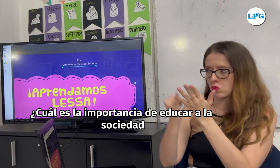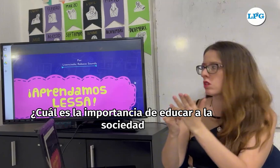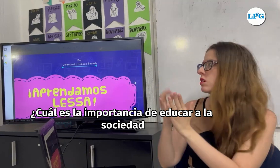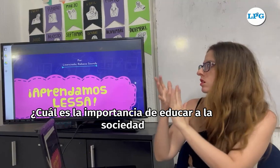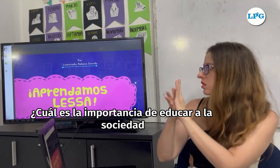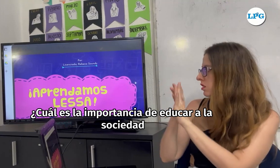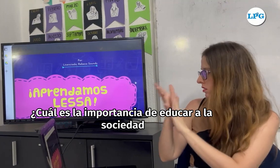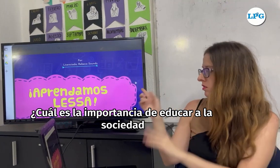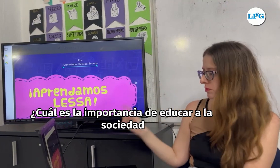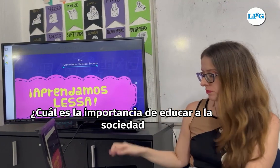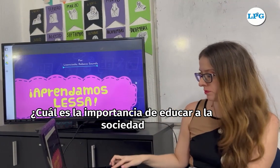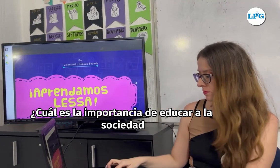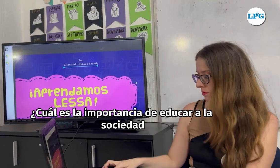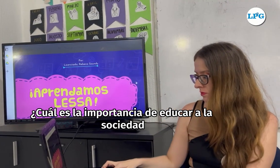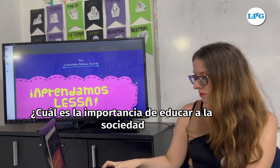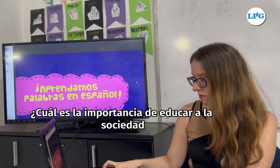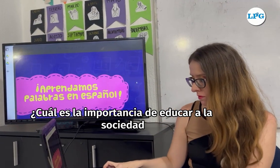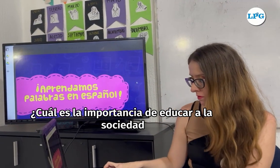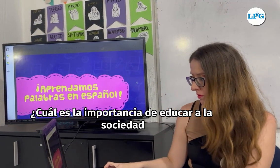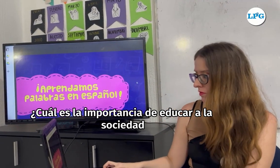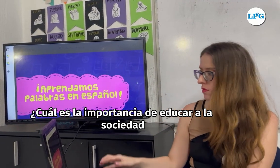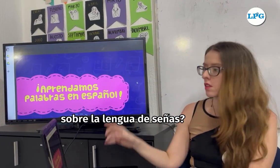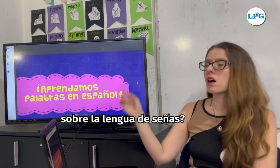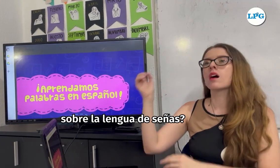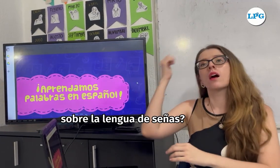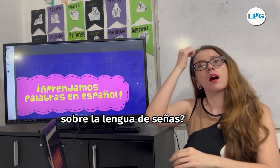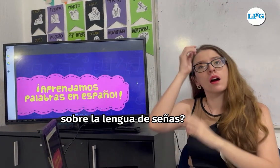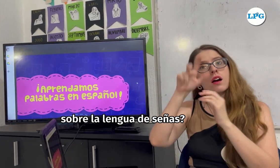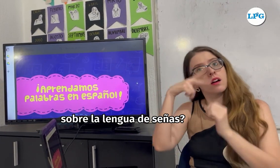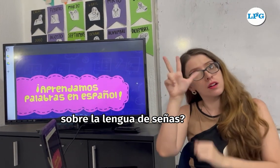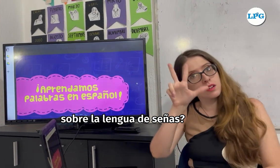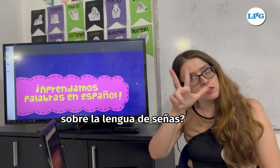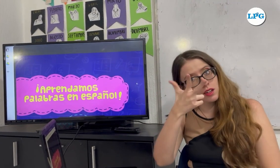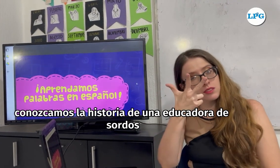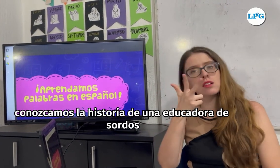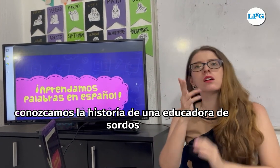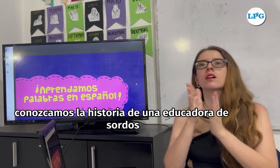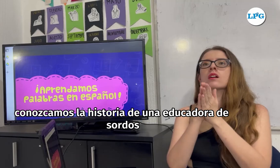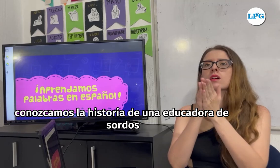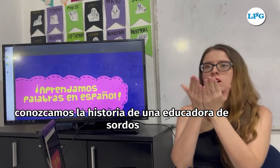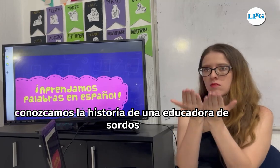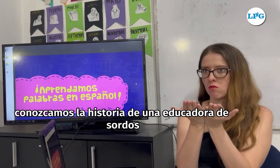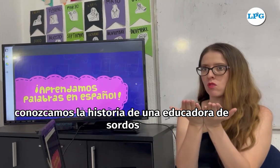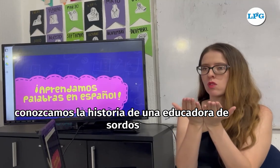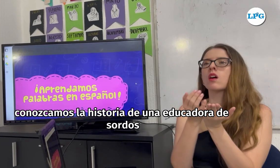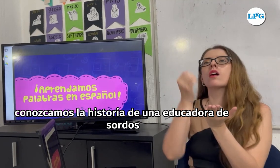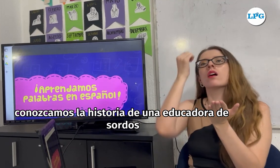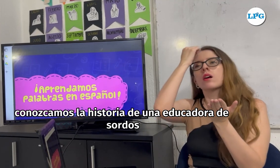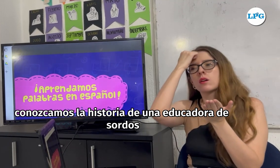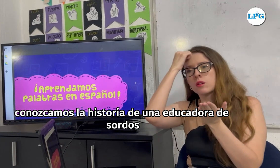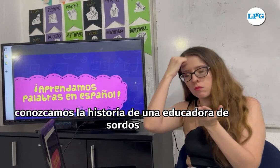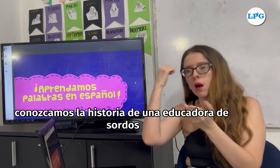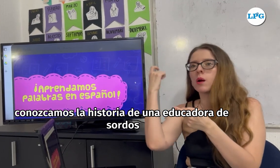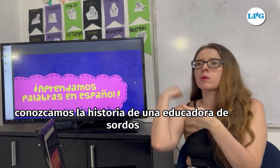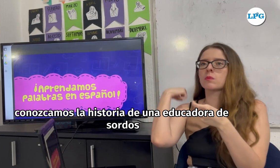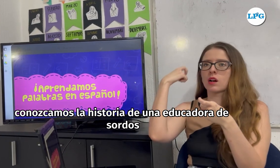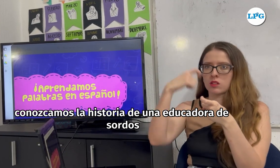¿Cuál es la importancia de educar a la sociedad sobre la lengua de señas? Conozcamos la historia de una educadora de